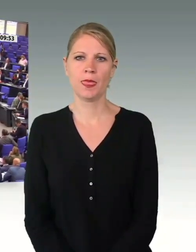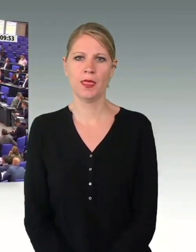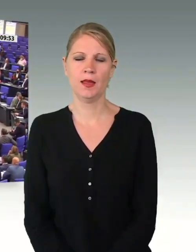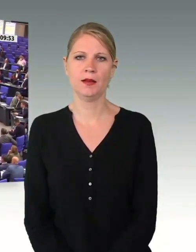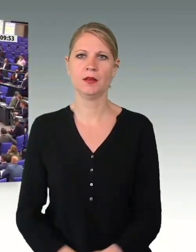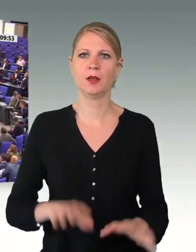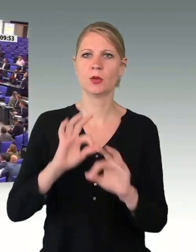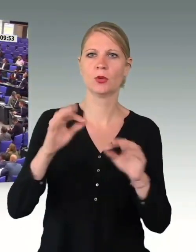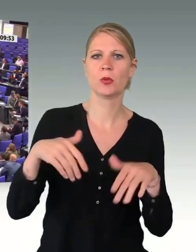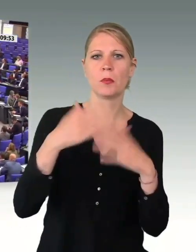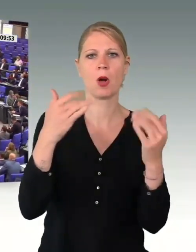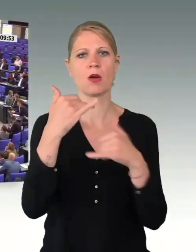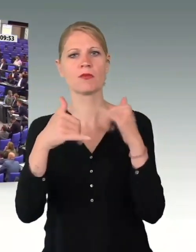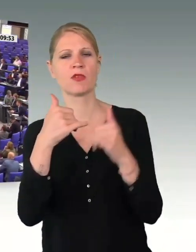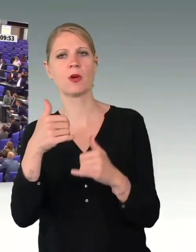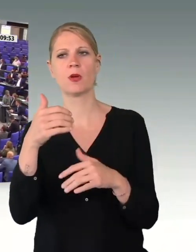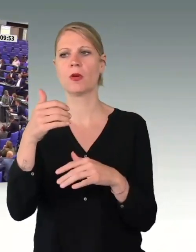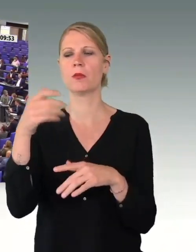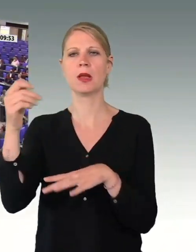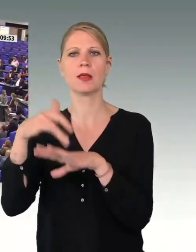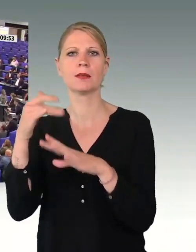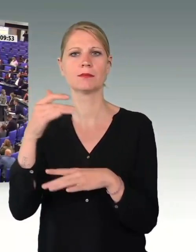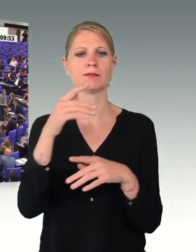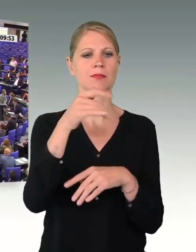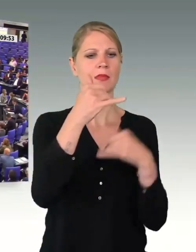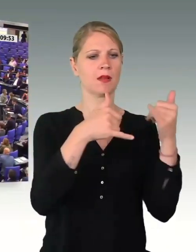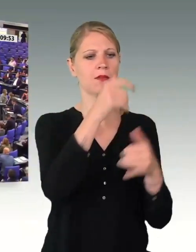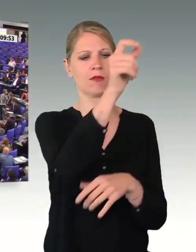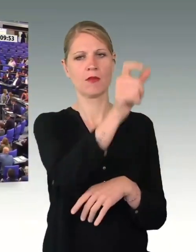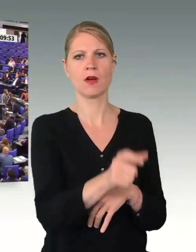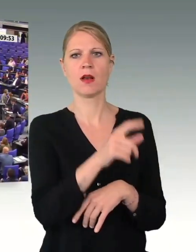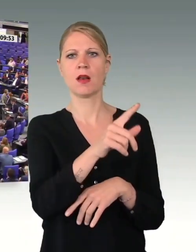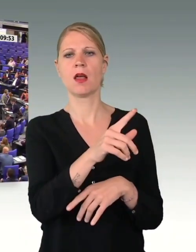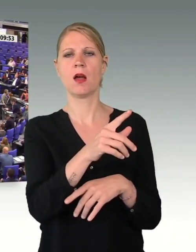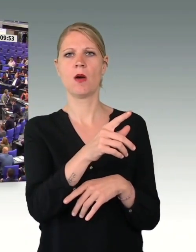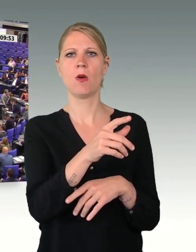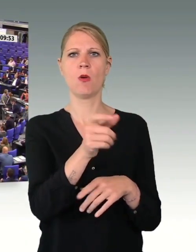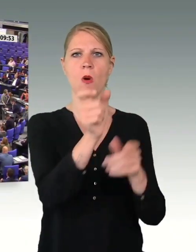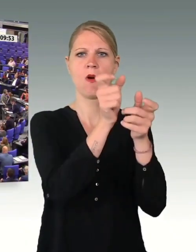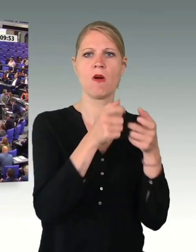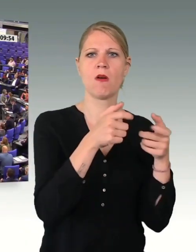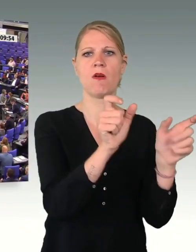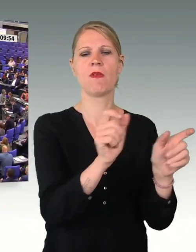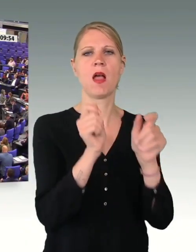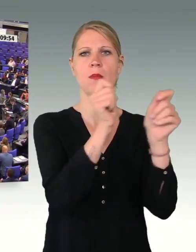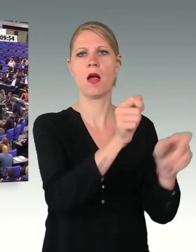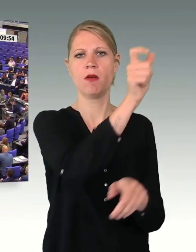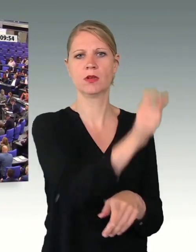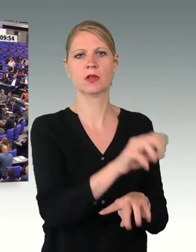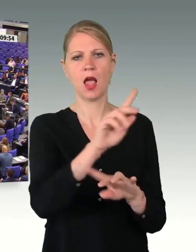Guten Morgen, Frau Präsidentin, Frau Wehrbeauftragte, meine Damen und Herren, auch die Fraktion Die Linke bedankt sich bei der